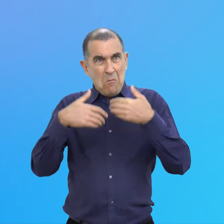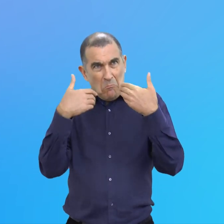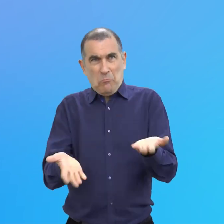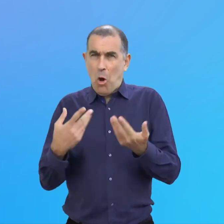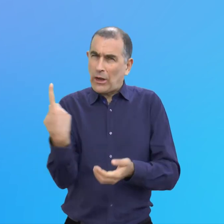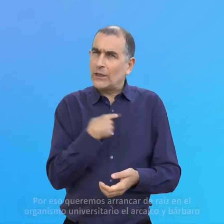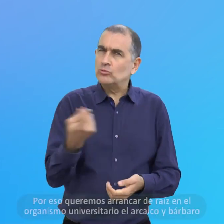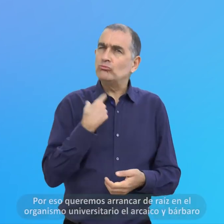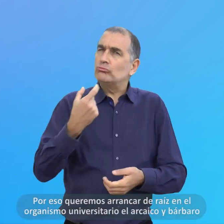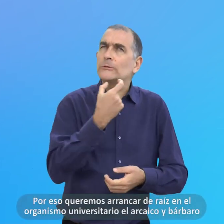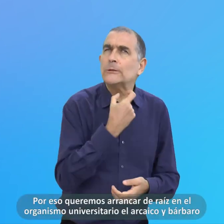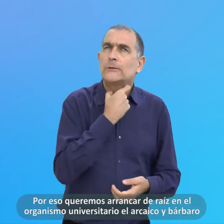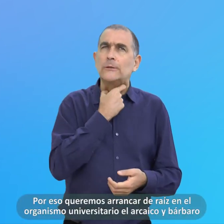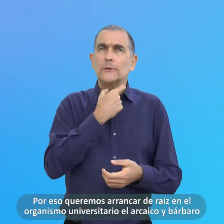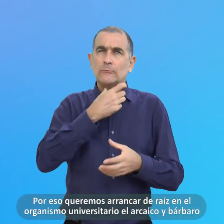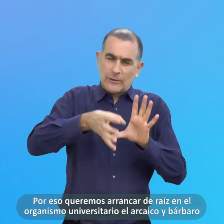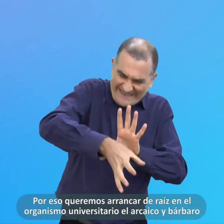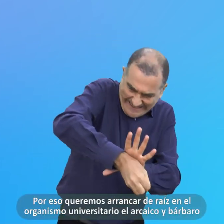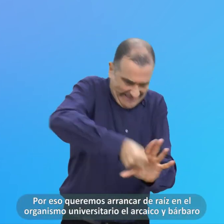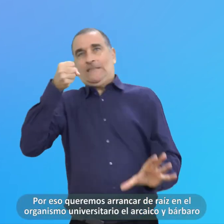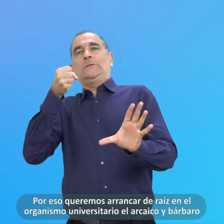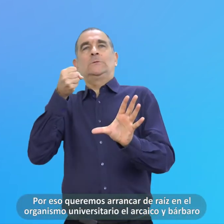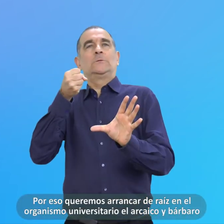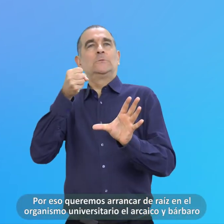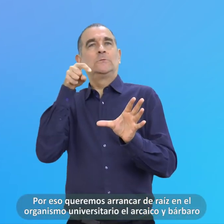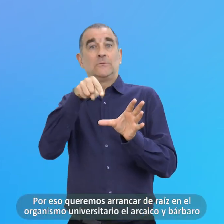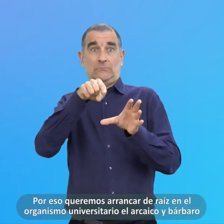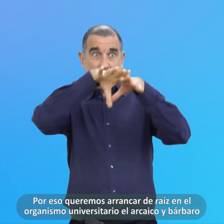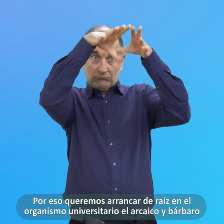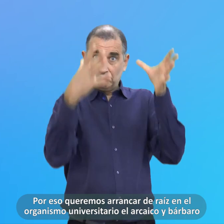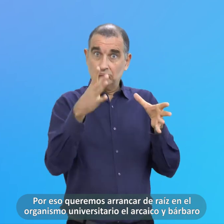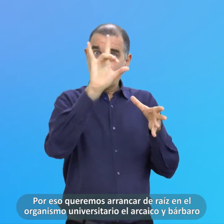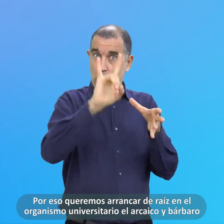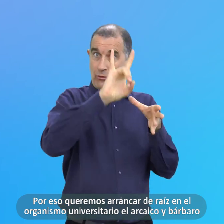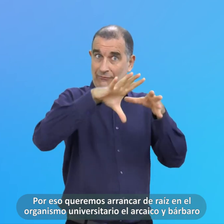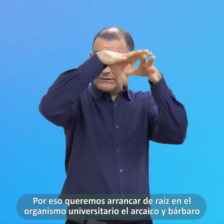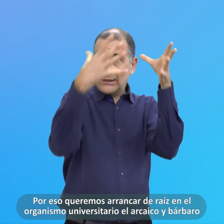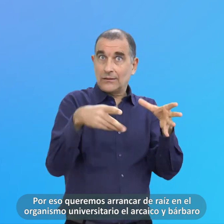Por eso Queremos arrancar De raíz En el organismo